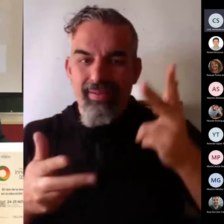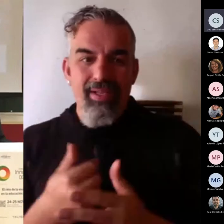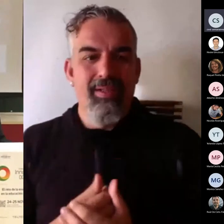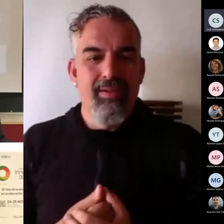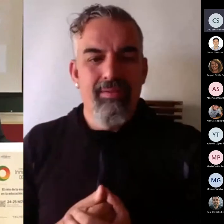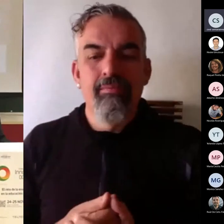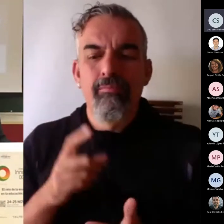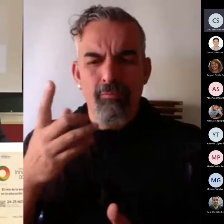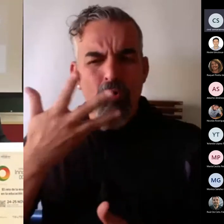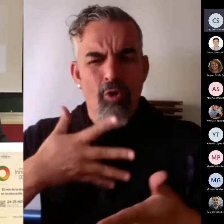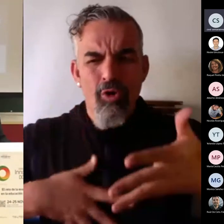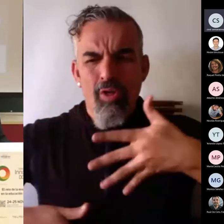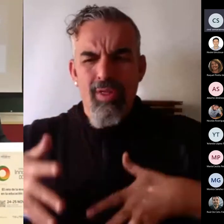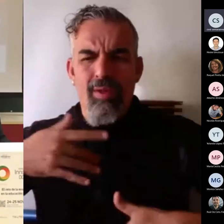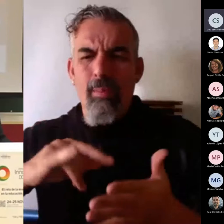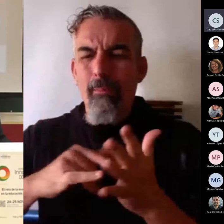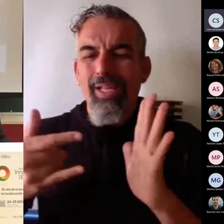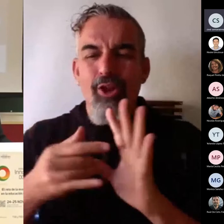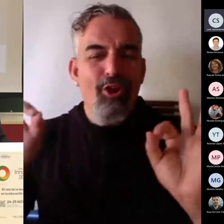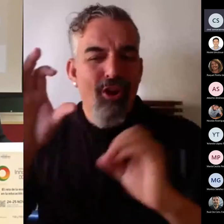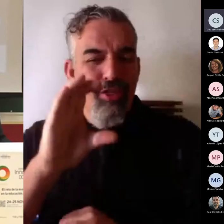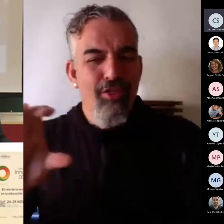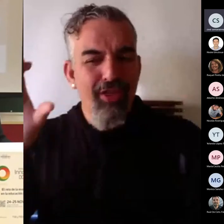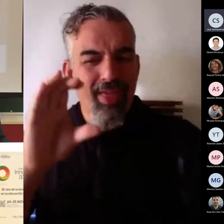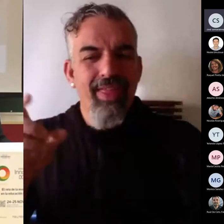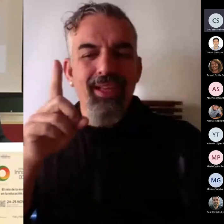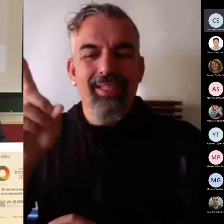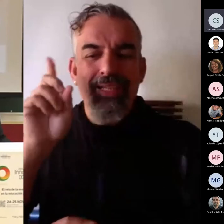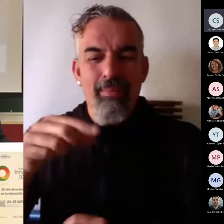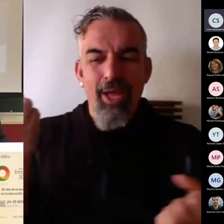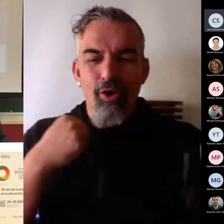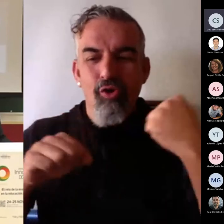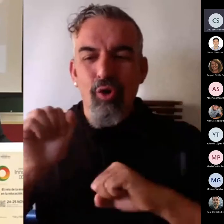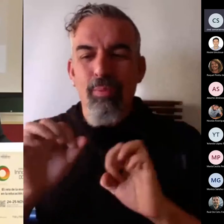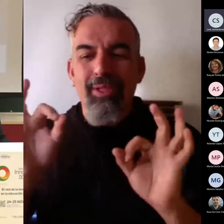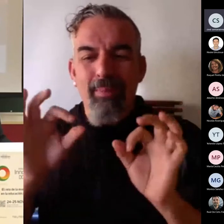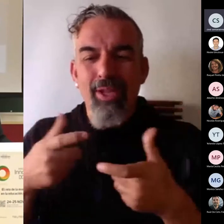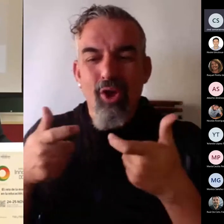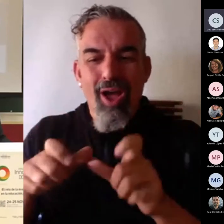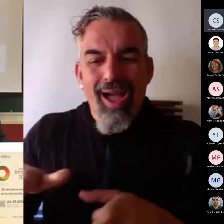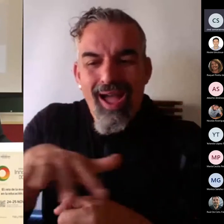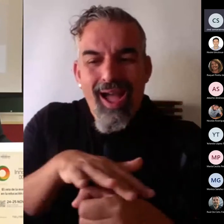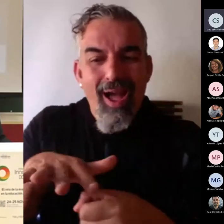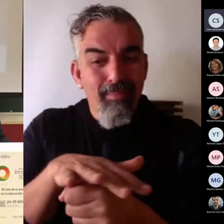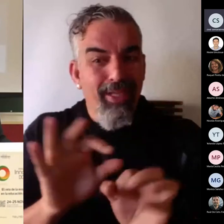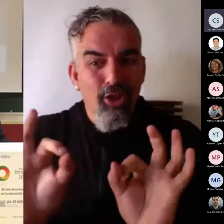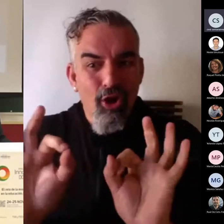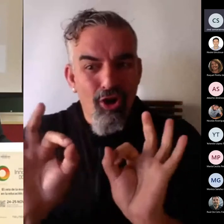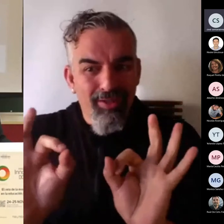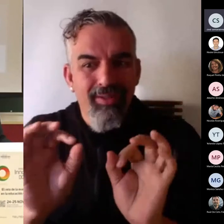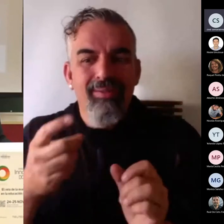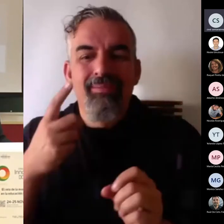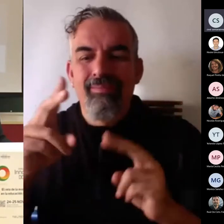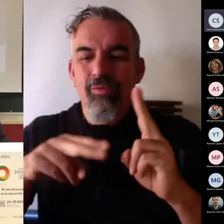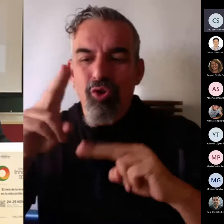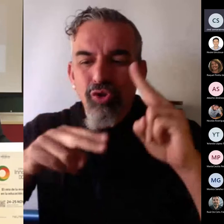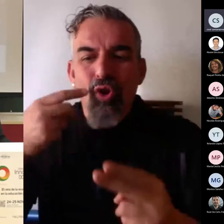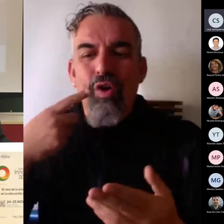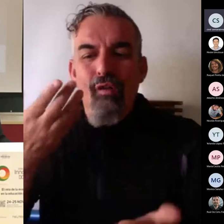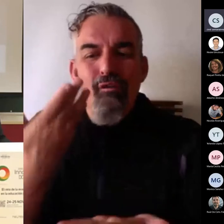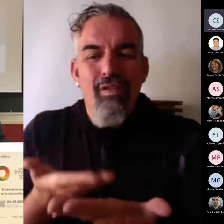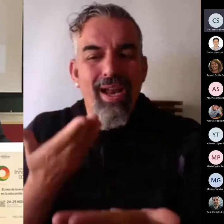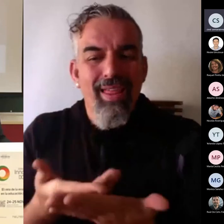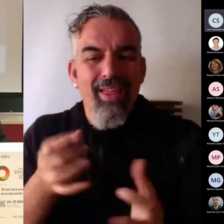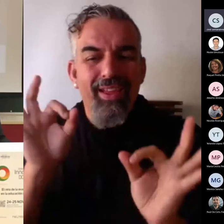conocimiento de la metodología de las ciencias del comportamiento y su campo de especialización se centra en la construcción y validación de pruebas de